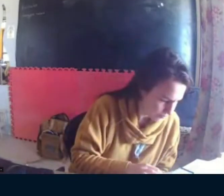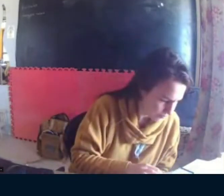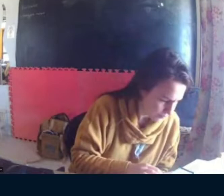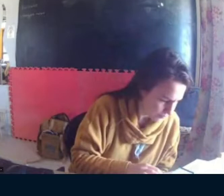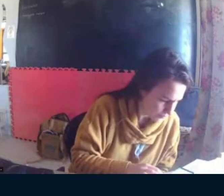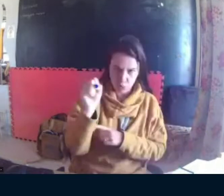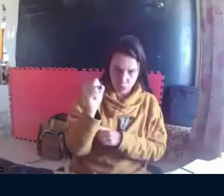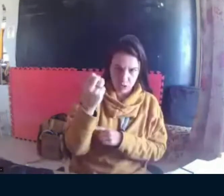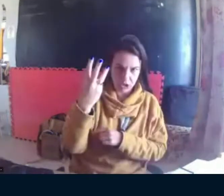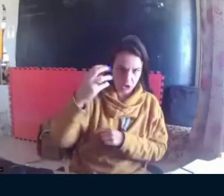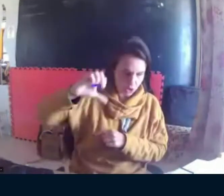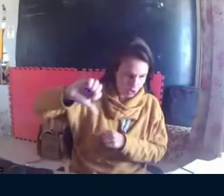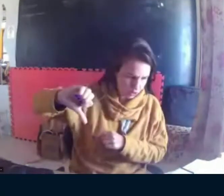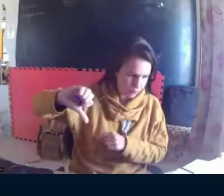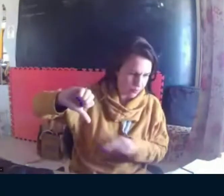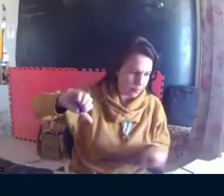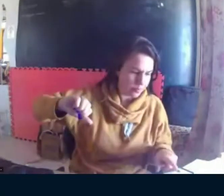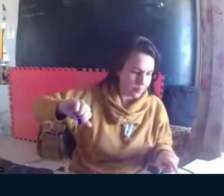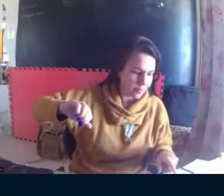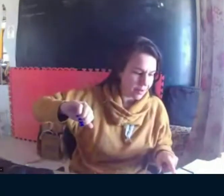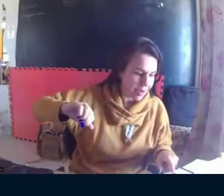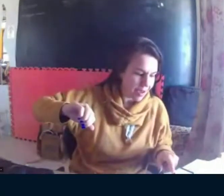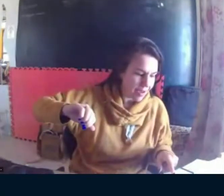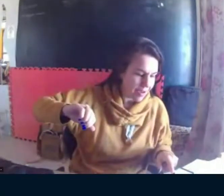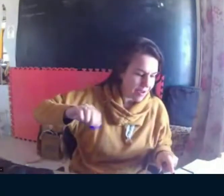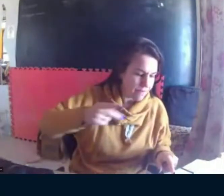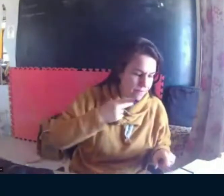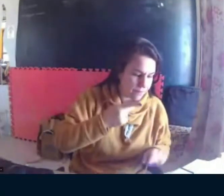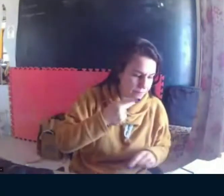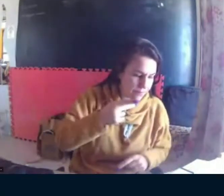agora nas páginas 38 e 39.